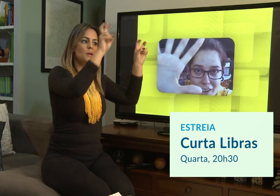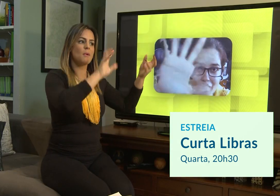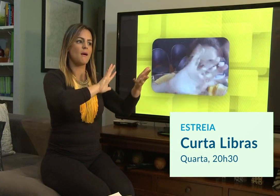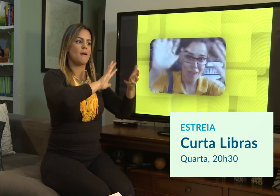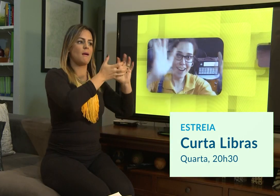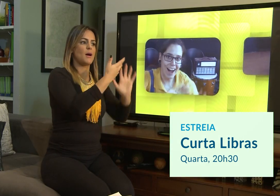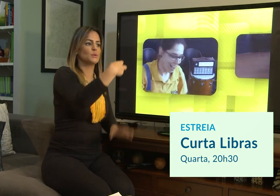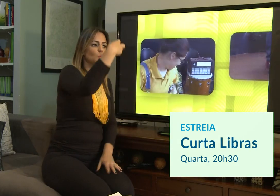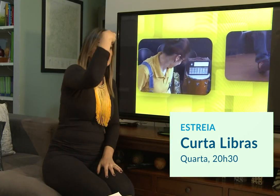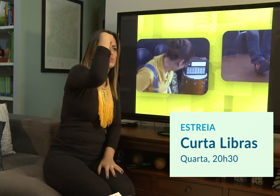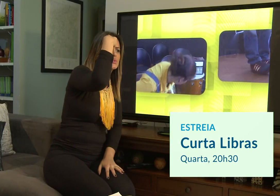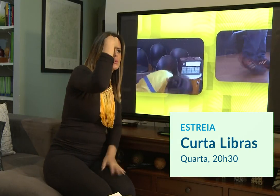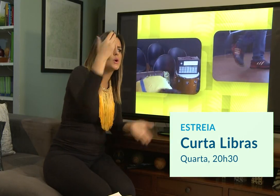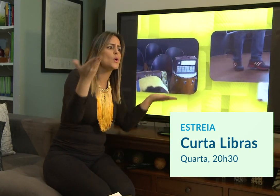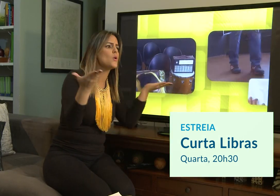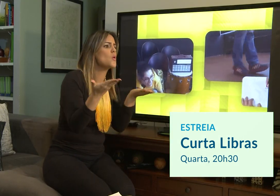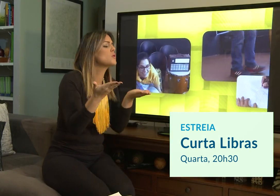8h30 da noite, na TV Campus.